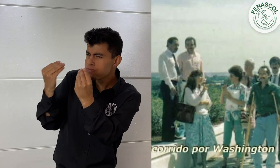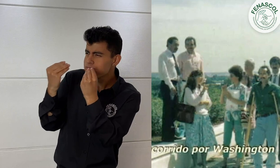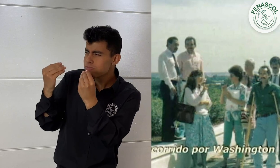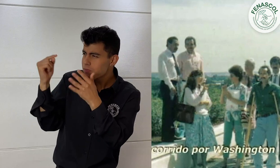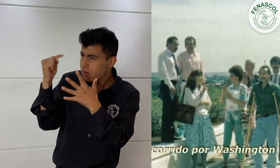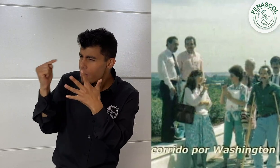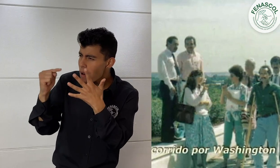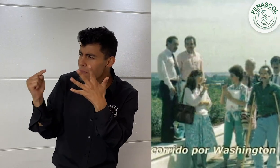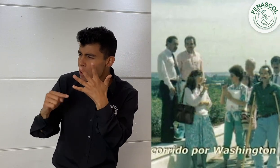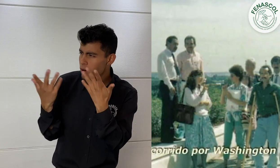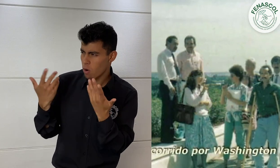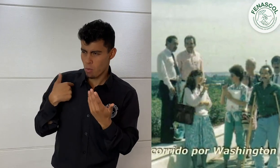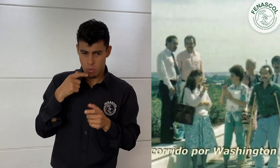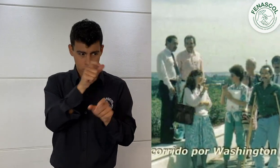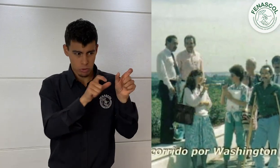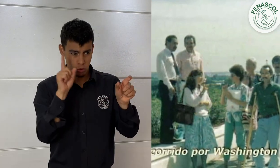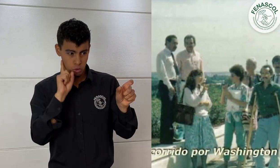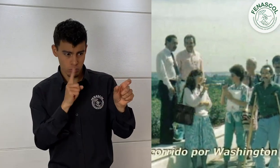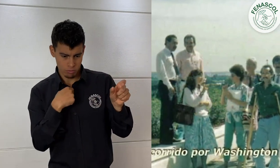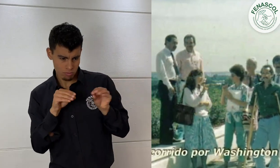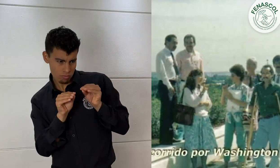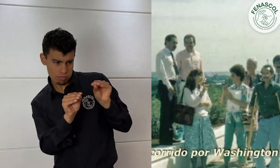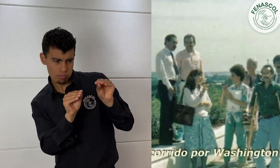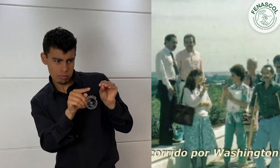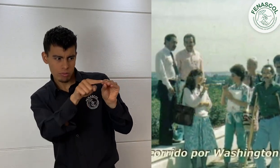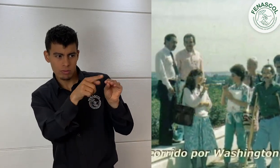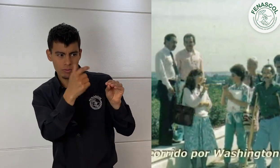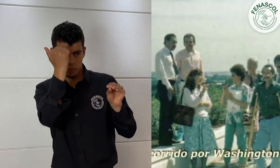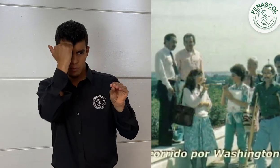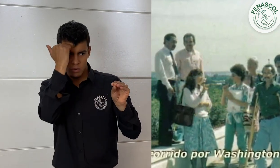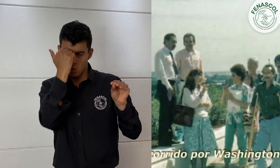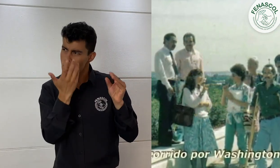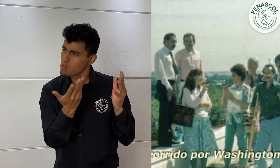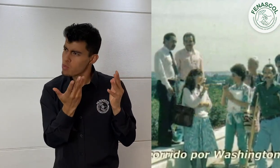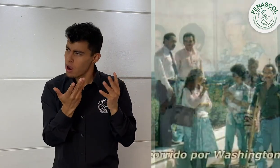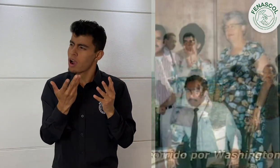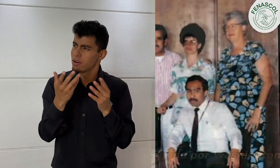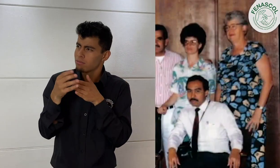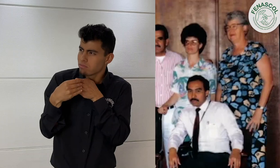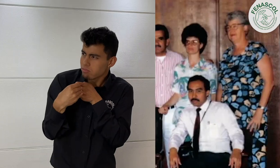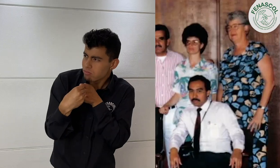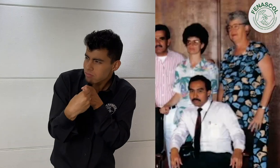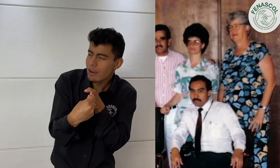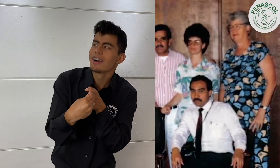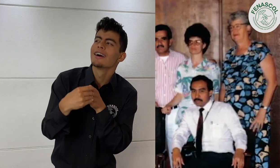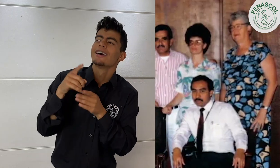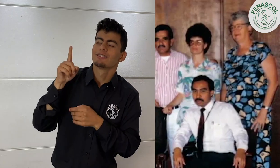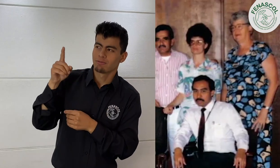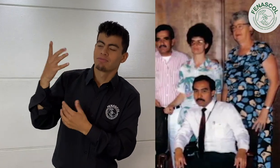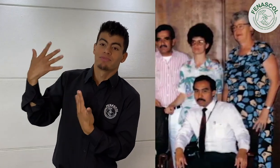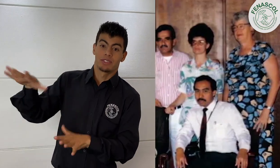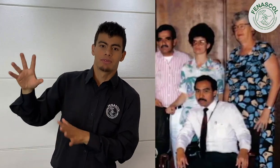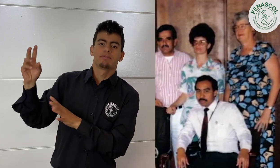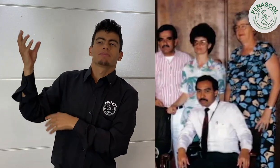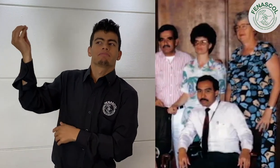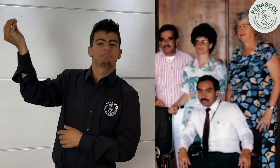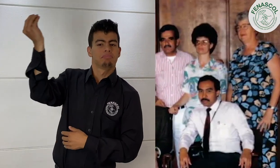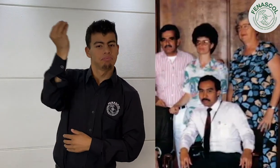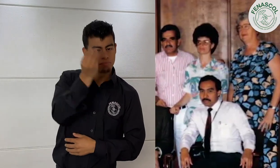de lengua de señas. Además, recibieron información de cómo enseñarle a otras personas sordas para que sean instructores de la